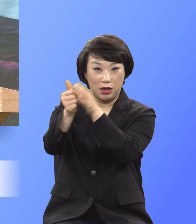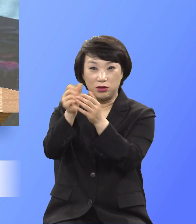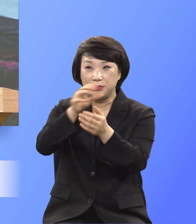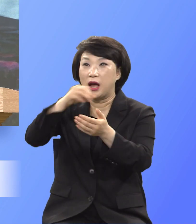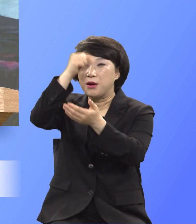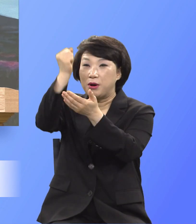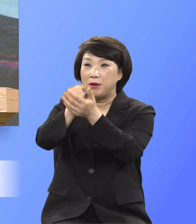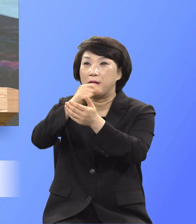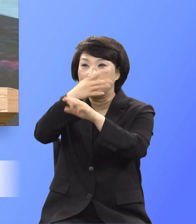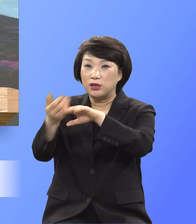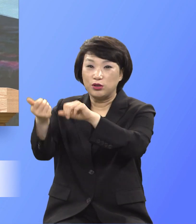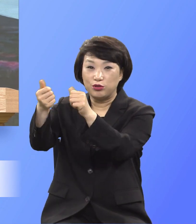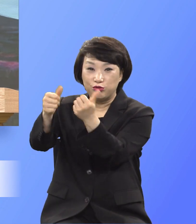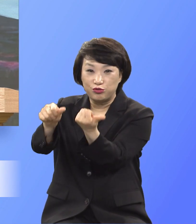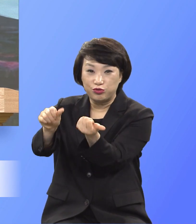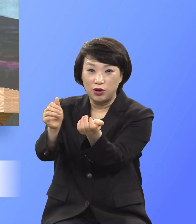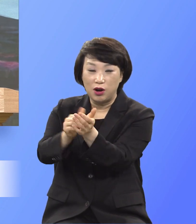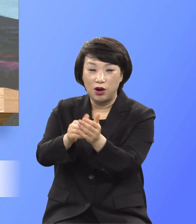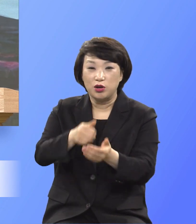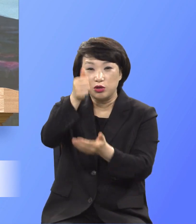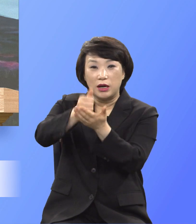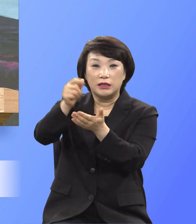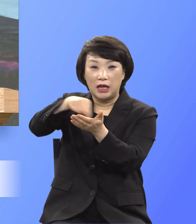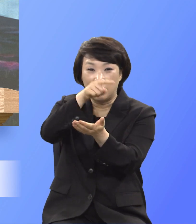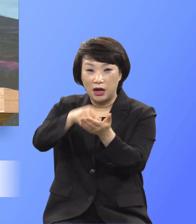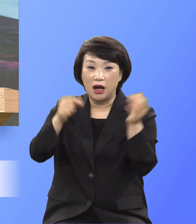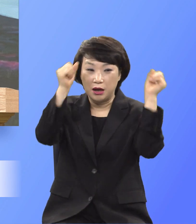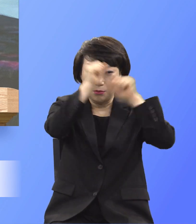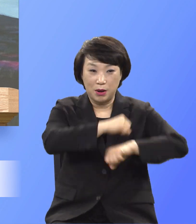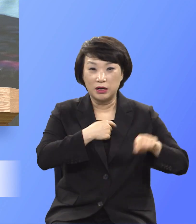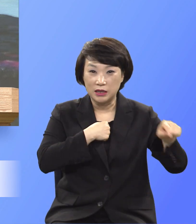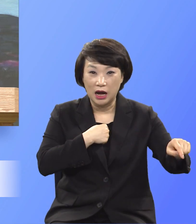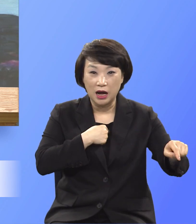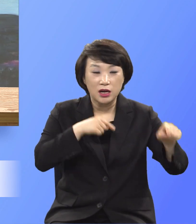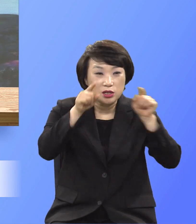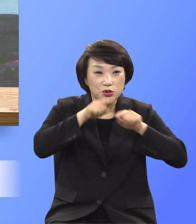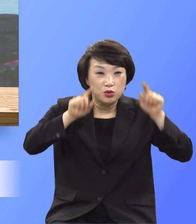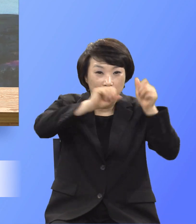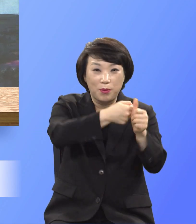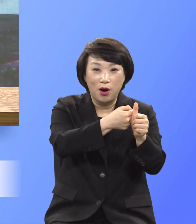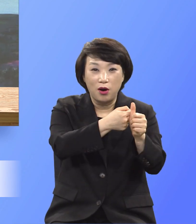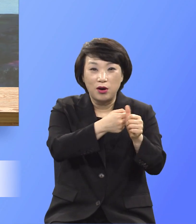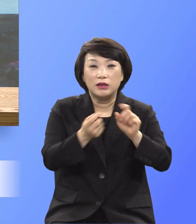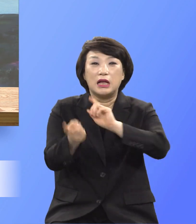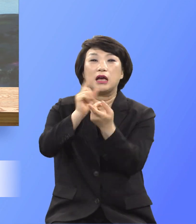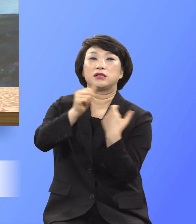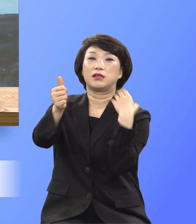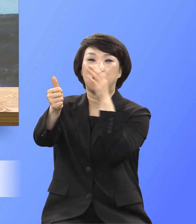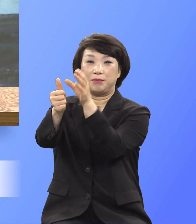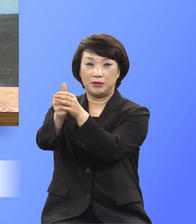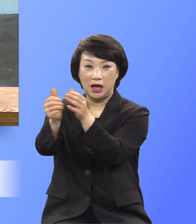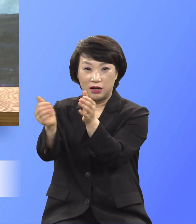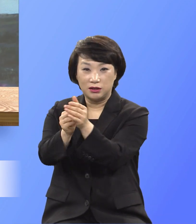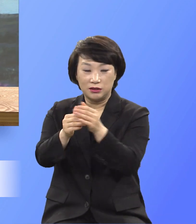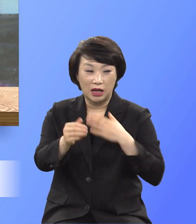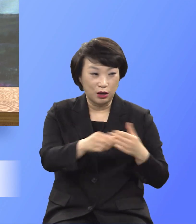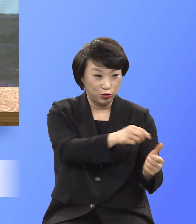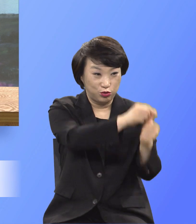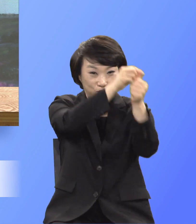피를 흘려 죽으셔서 죄값으로 멸망할 지옥의 형분을 대신 담당하시고 나를 구원하셔서